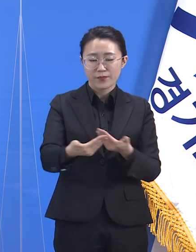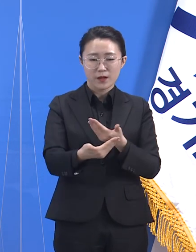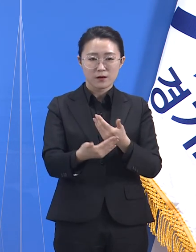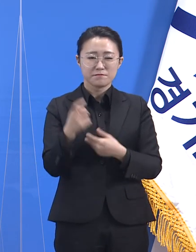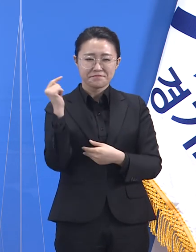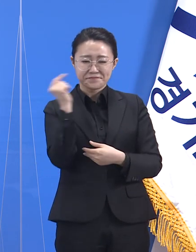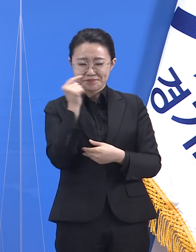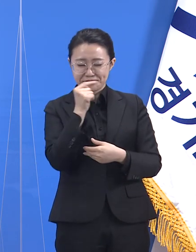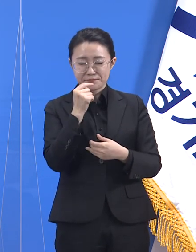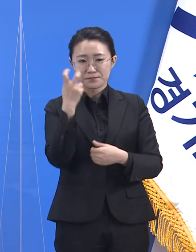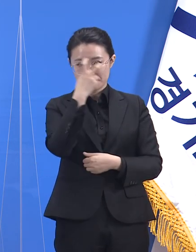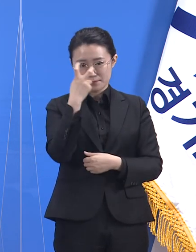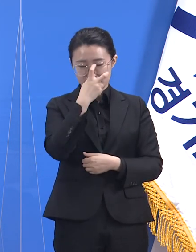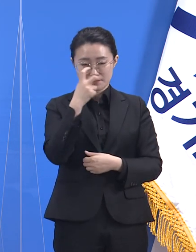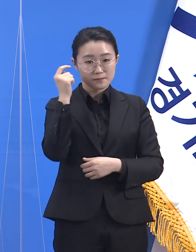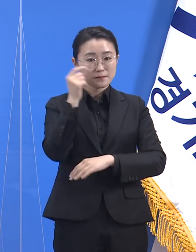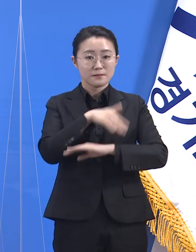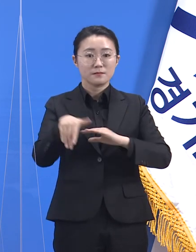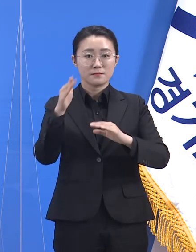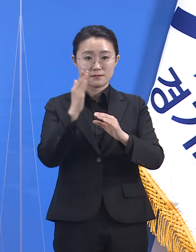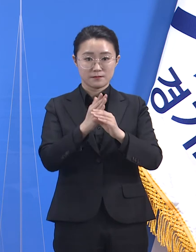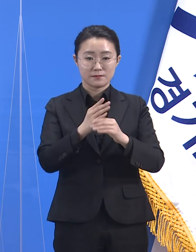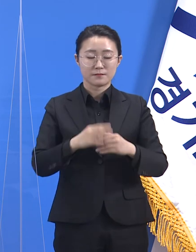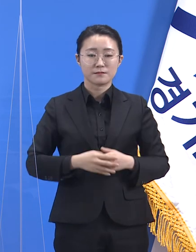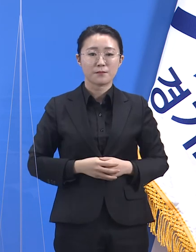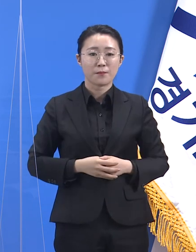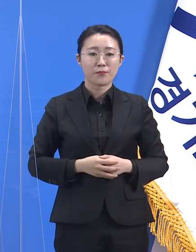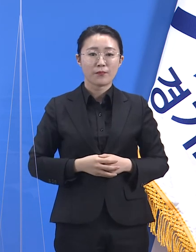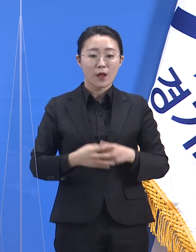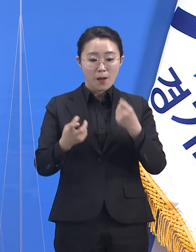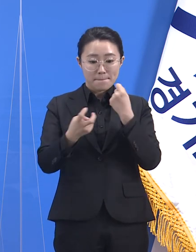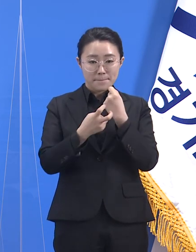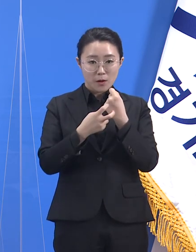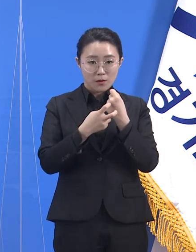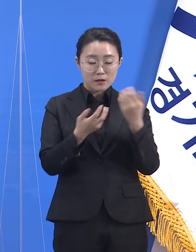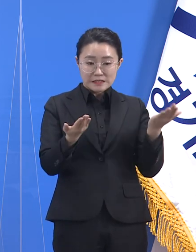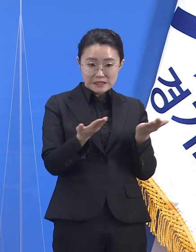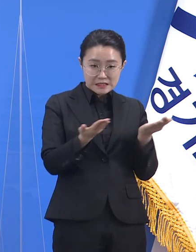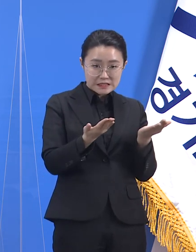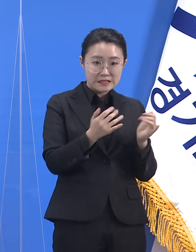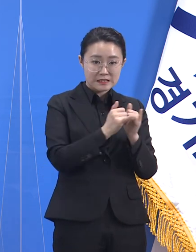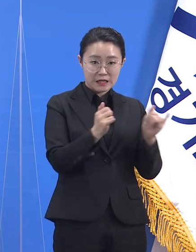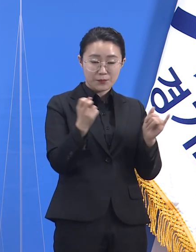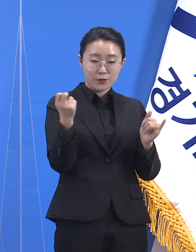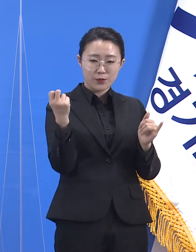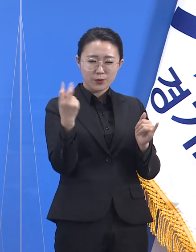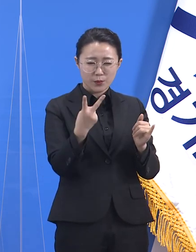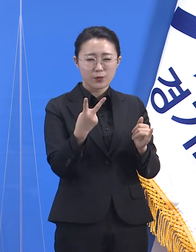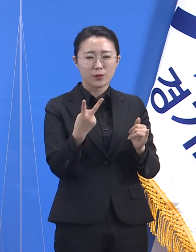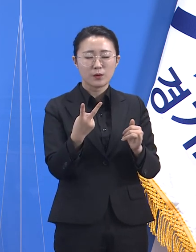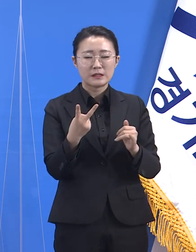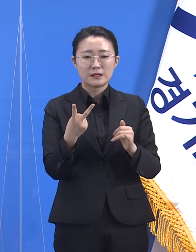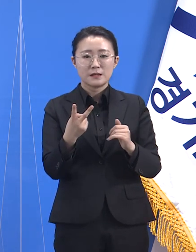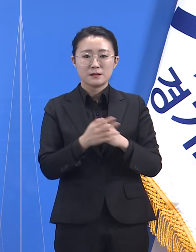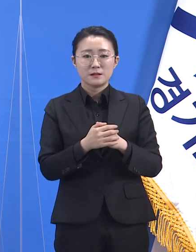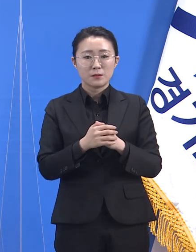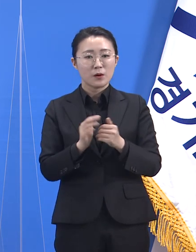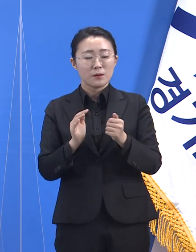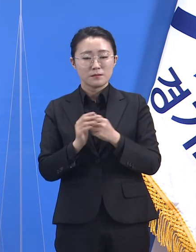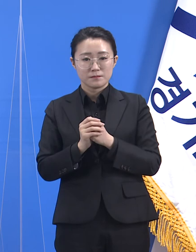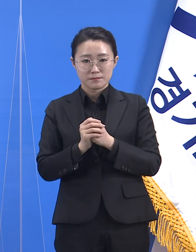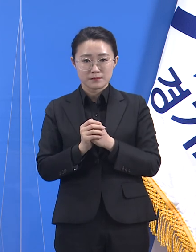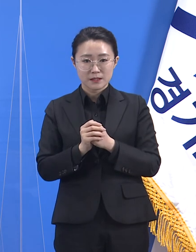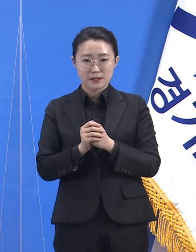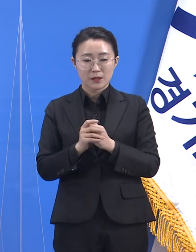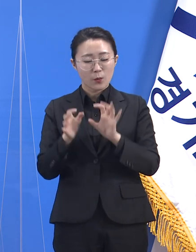의료기관의 종사자, 이용자분들께서는 서로가 서로를 지킨다는 책임감 속에 기본 방역수칙을 잘